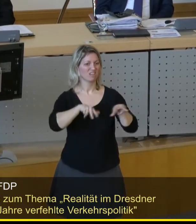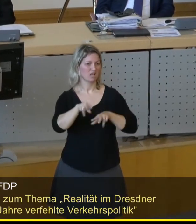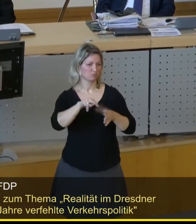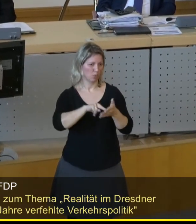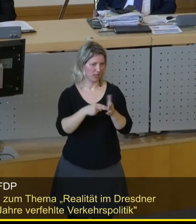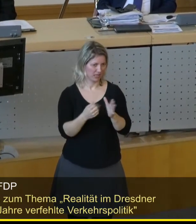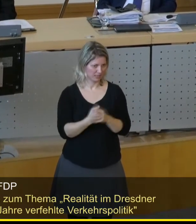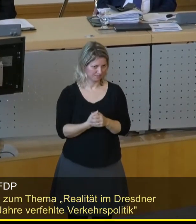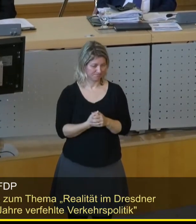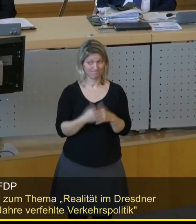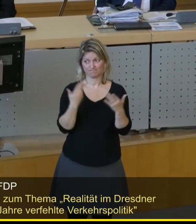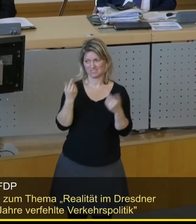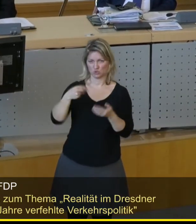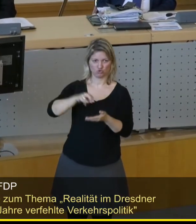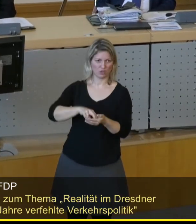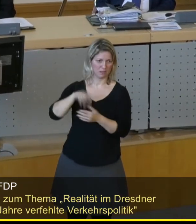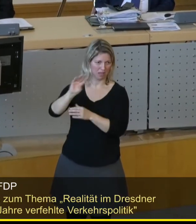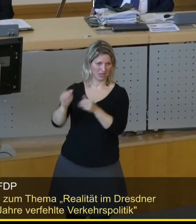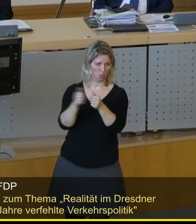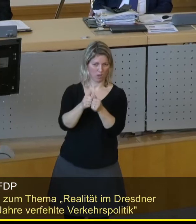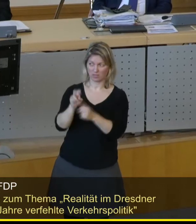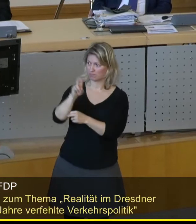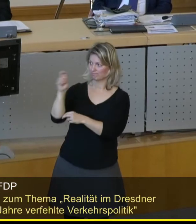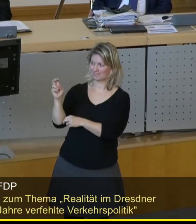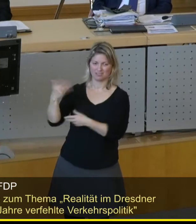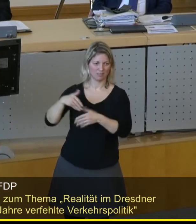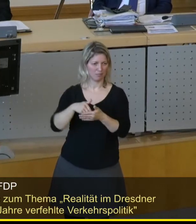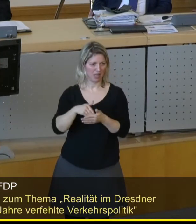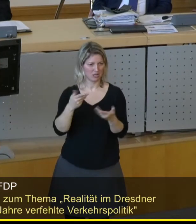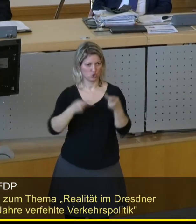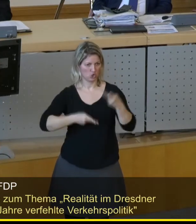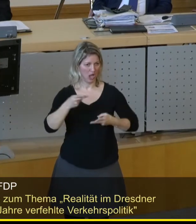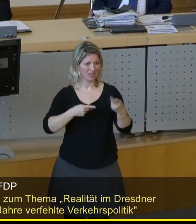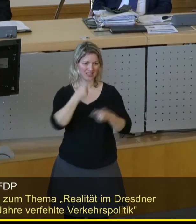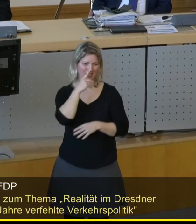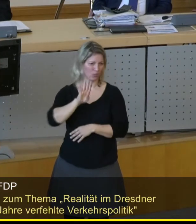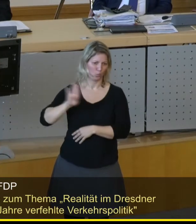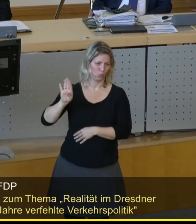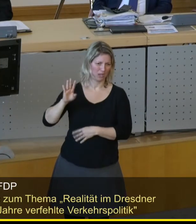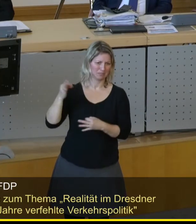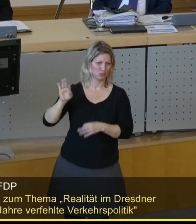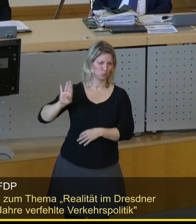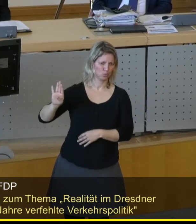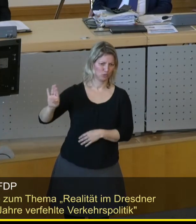Es ist schade, dass der zuständige Beigeordnete nicht da ist, aber es geht ja nicht nur um ihn, sondern es geht ja darum,